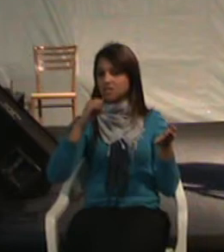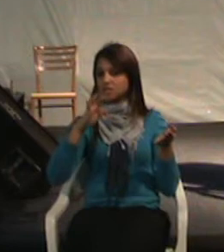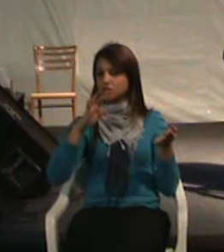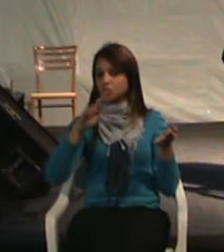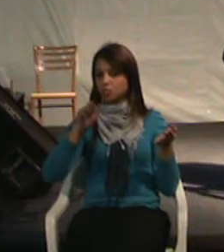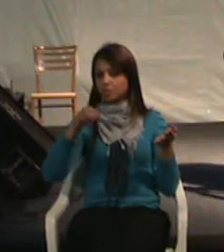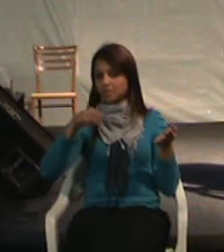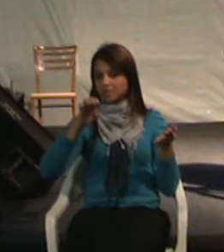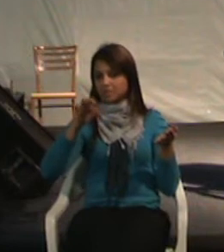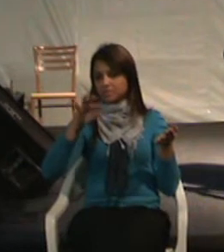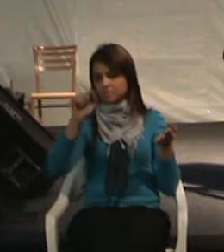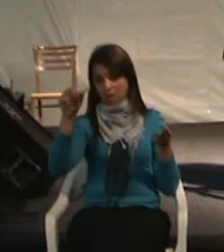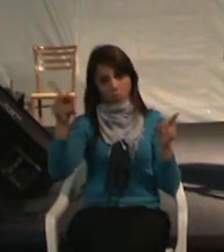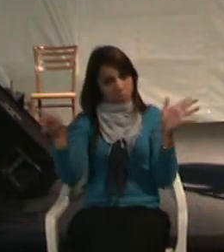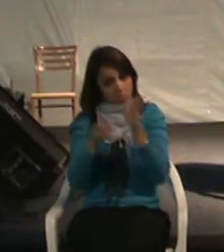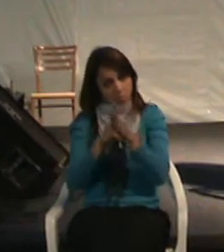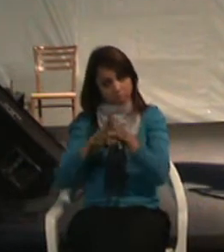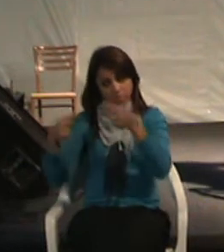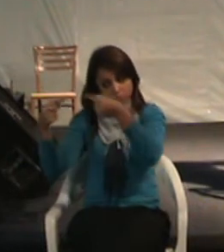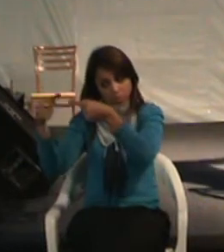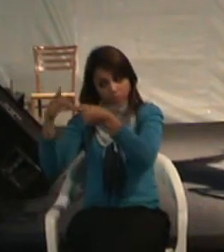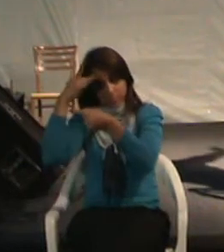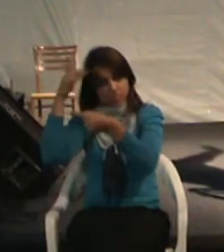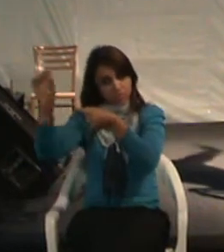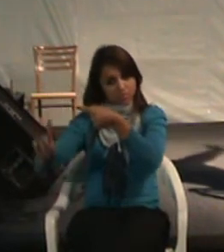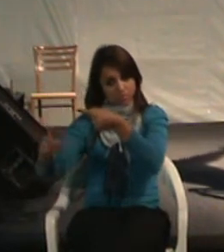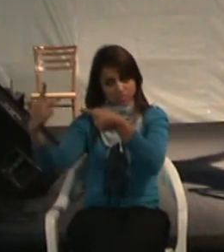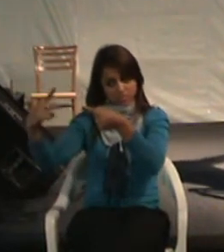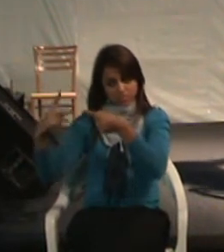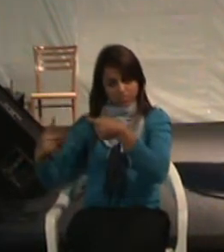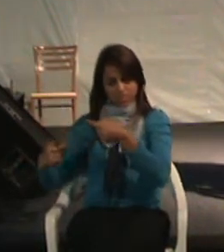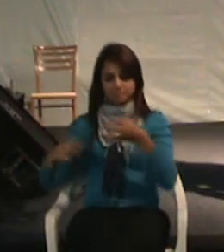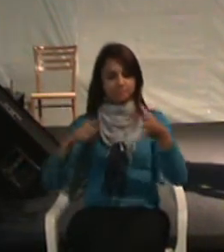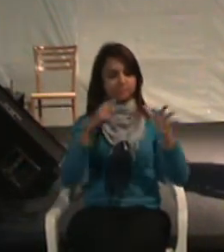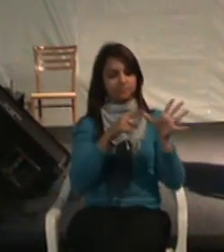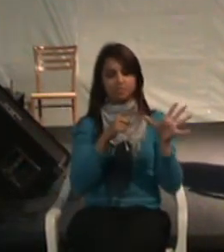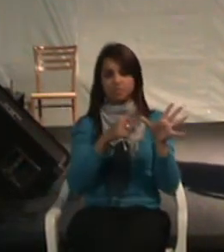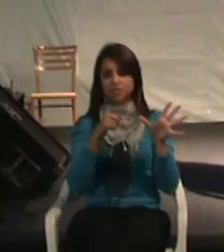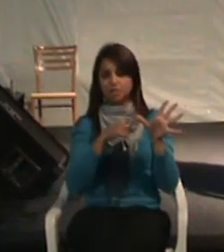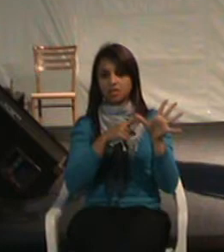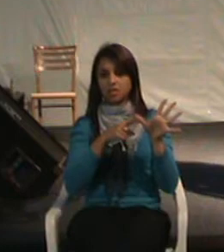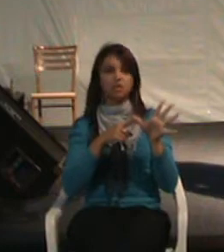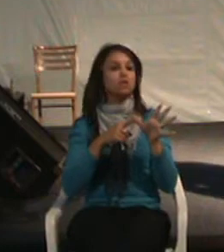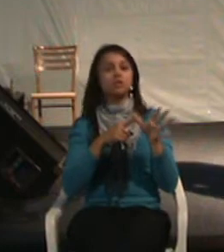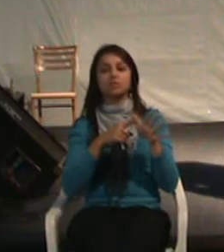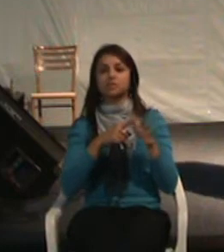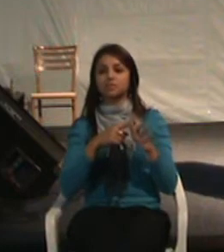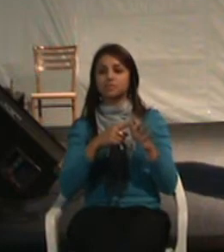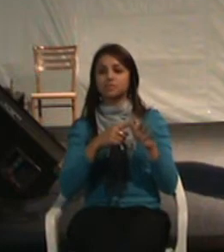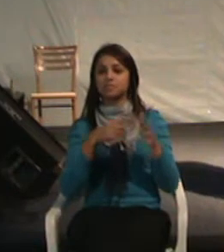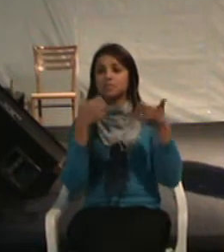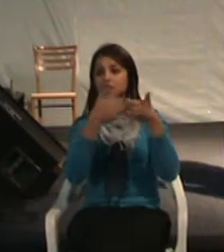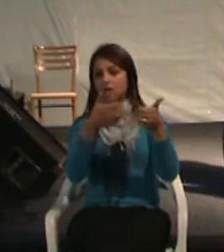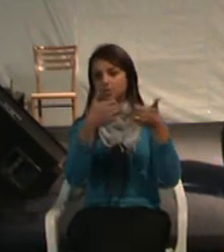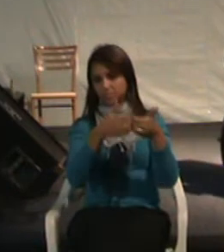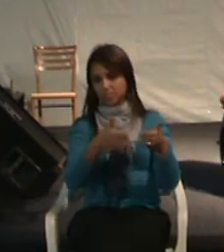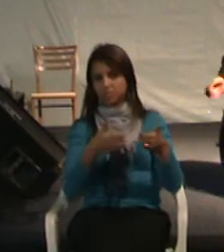deficiência. De acordo com a deficiência, obviamente. Transporte. Curitiba, por exemplo,